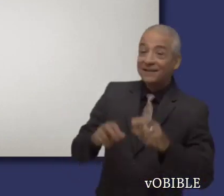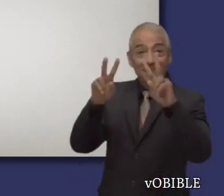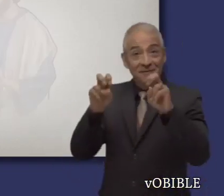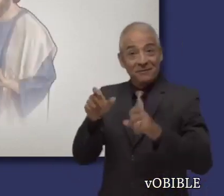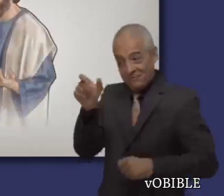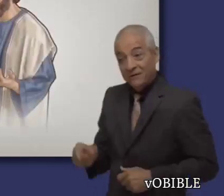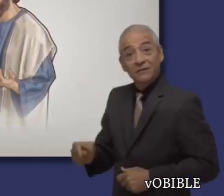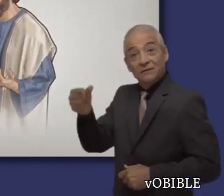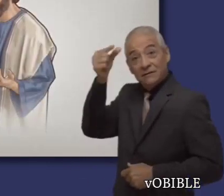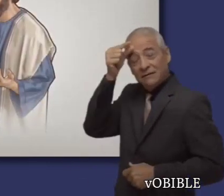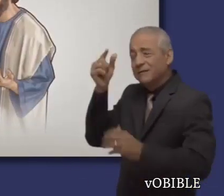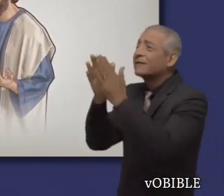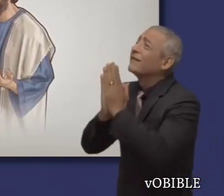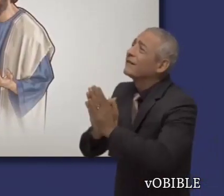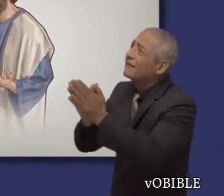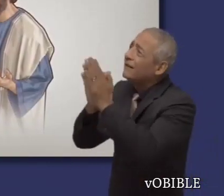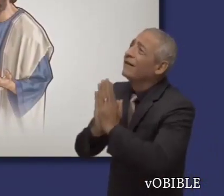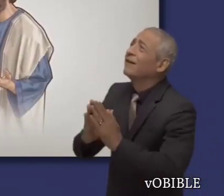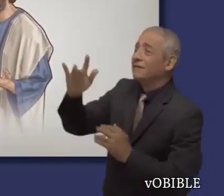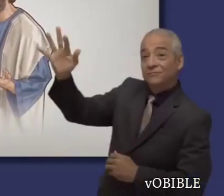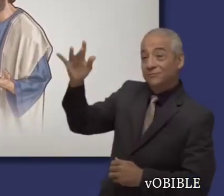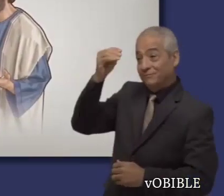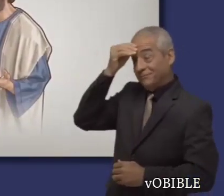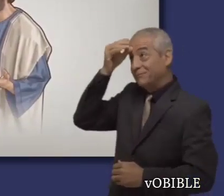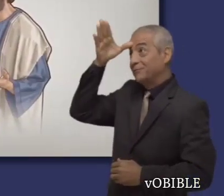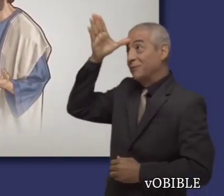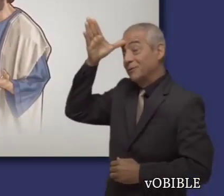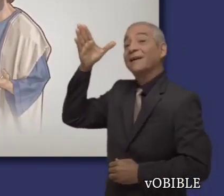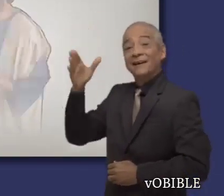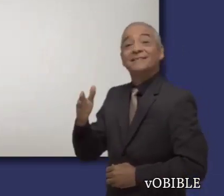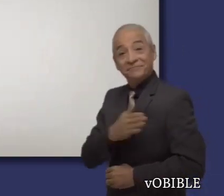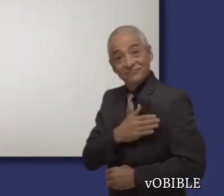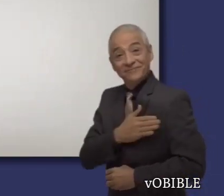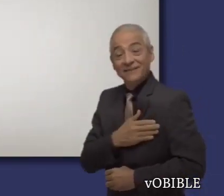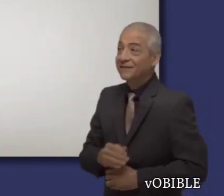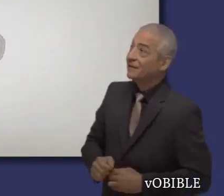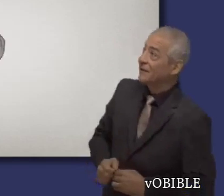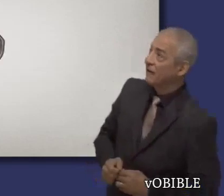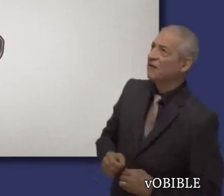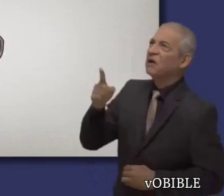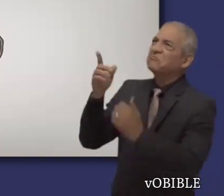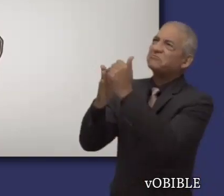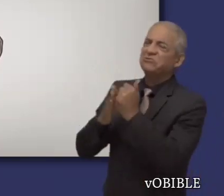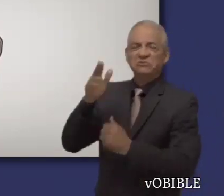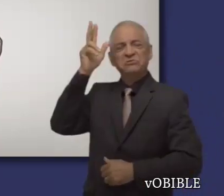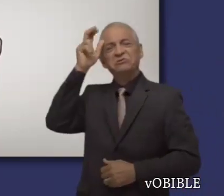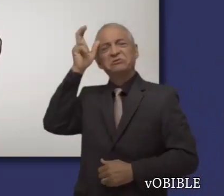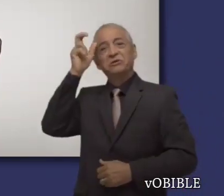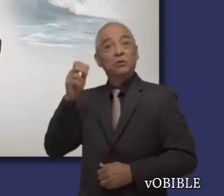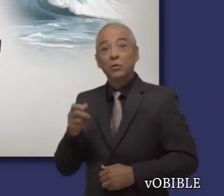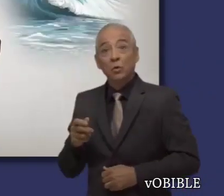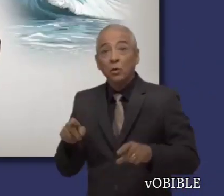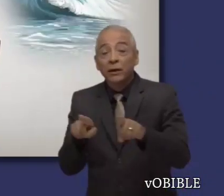nos recuerda que debemos pedirle a Dios sabiduría constantemente y que debemos hacerlo con fe. También nos recuerda que el que